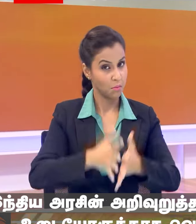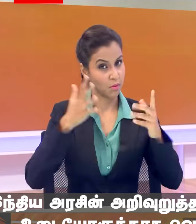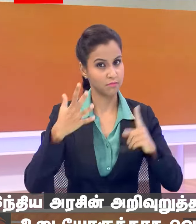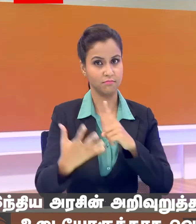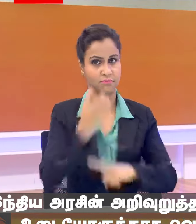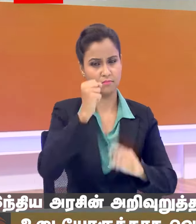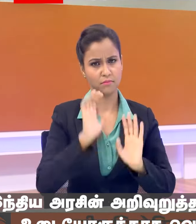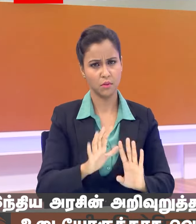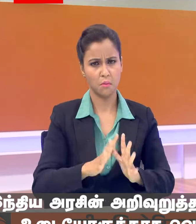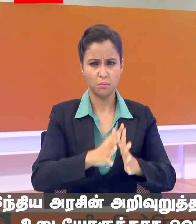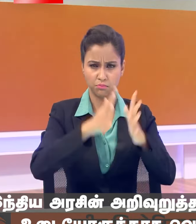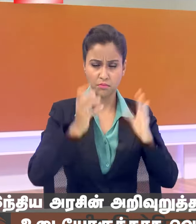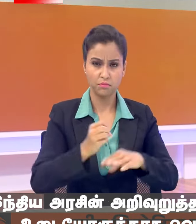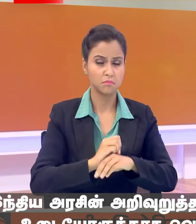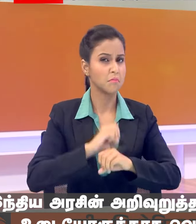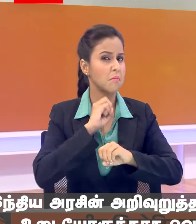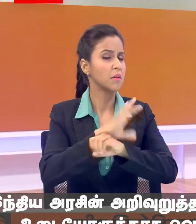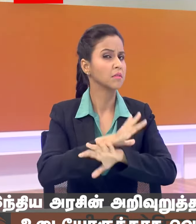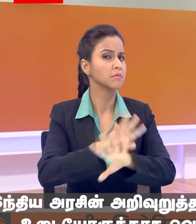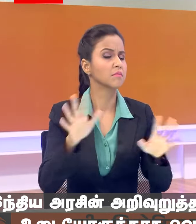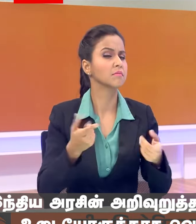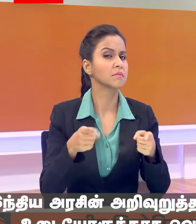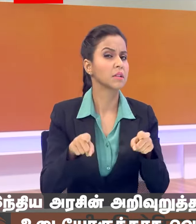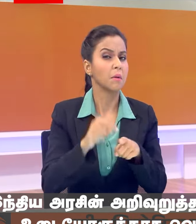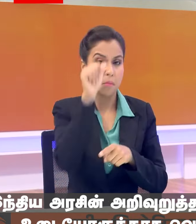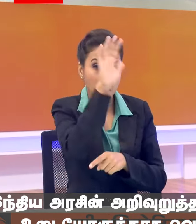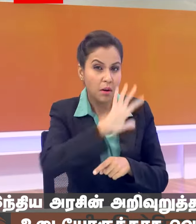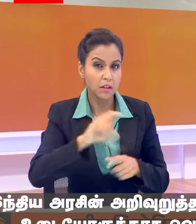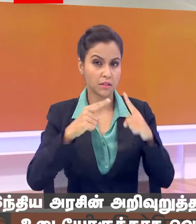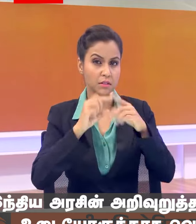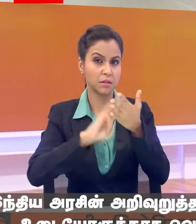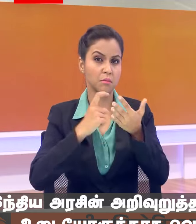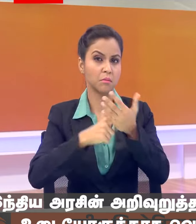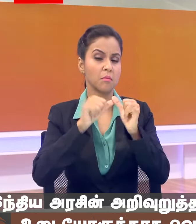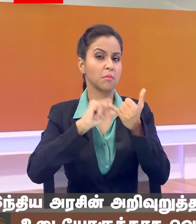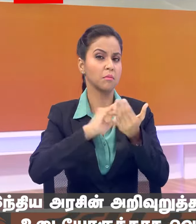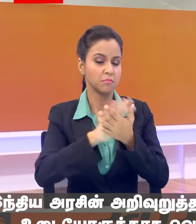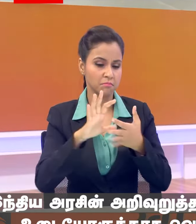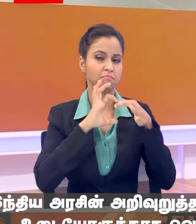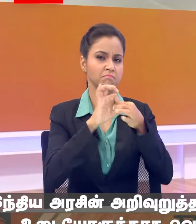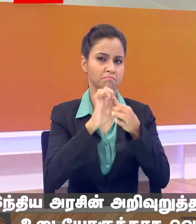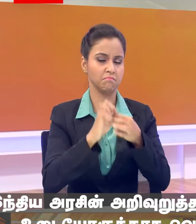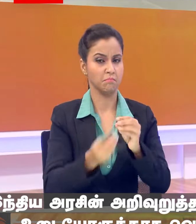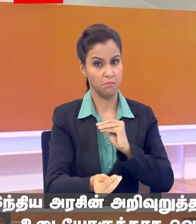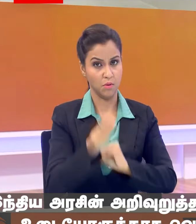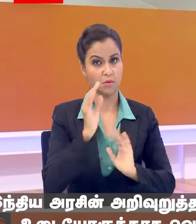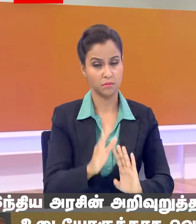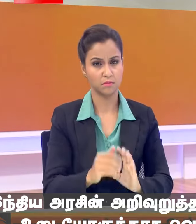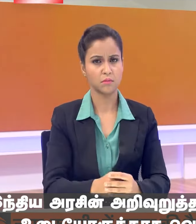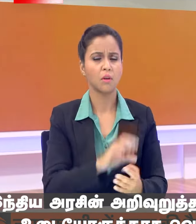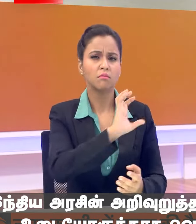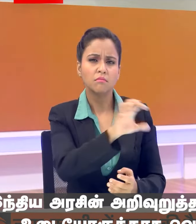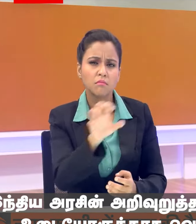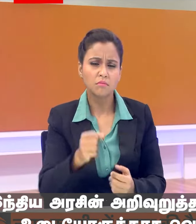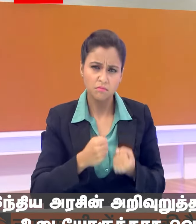कहूंगा और बहुत बड़ा मेसेज भेशता है कि भारत टिमोरिस्ट के साथ सम्बंध अपनी सुतरिर करना चाहता है किन शेत्रों में सर्थ